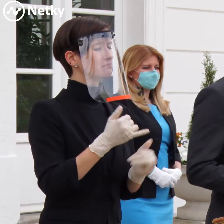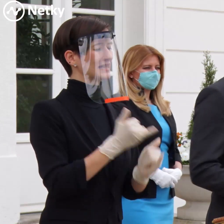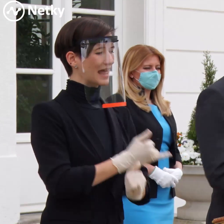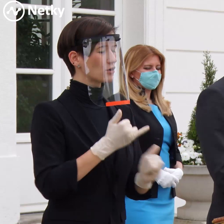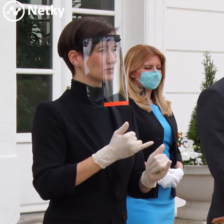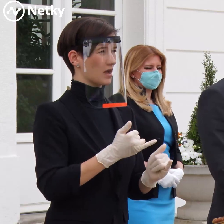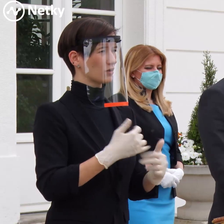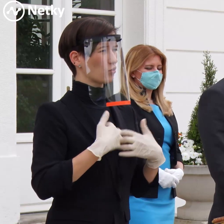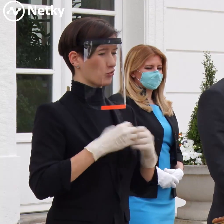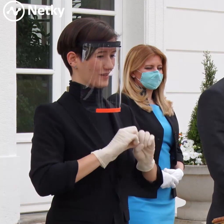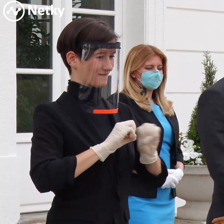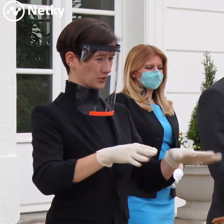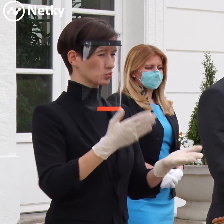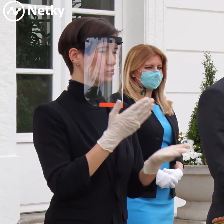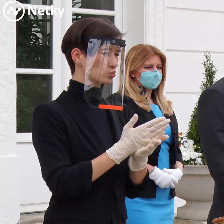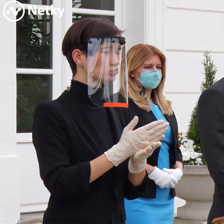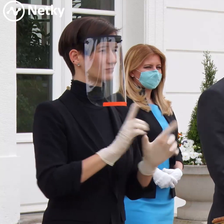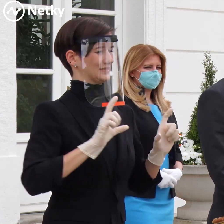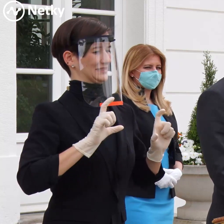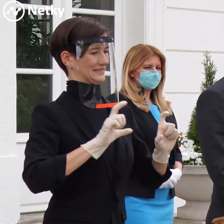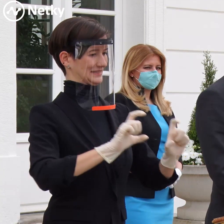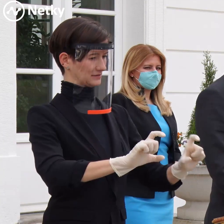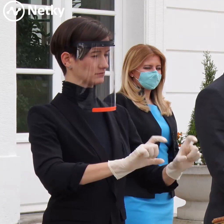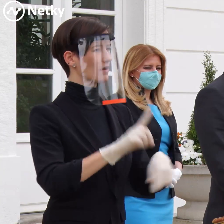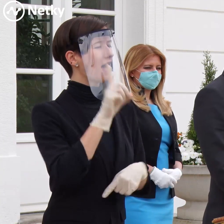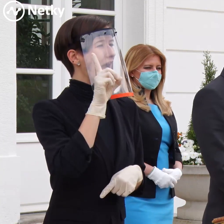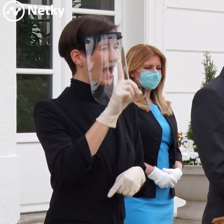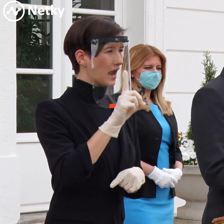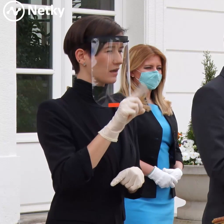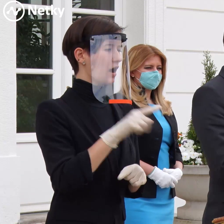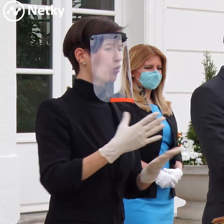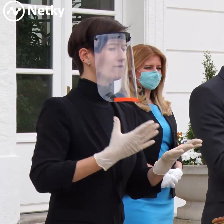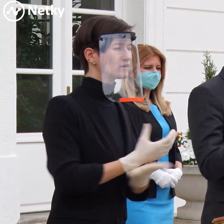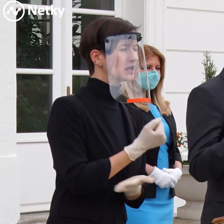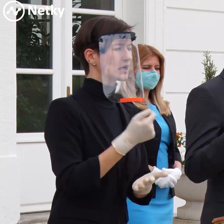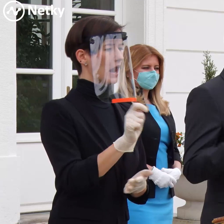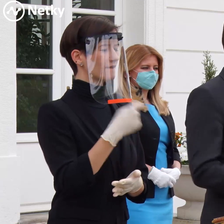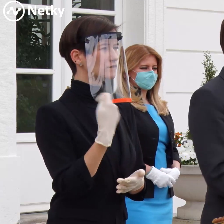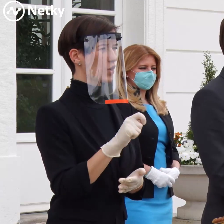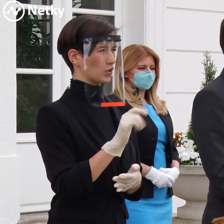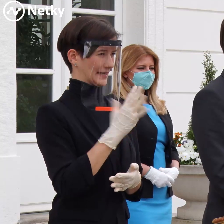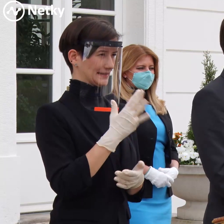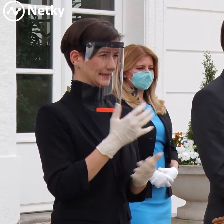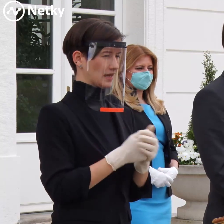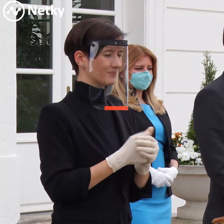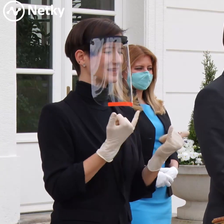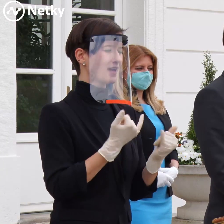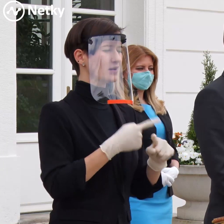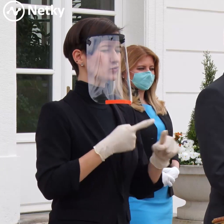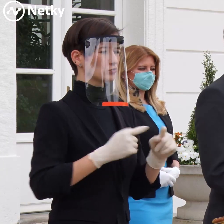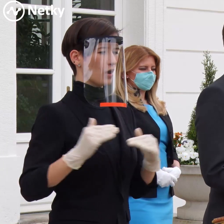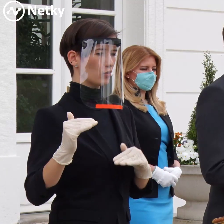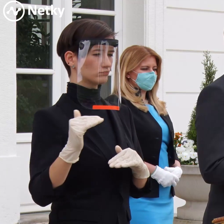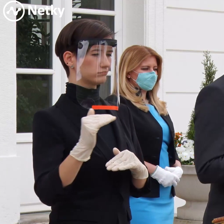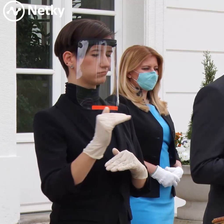by som povedal, na úrovni populácie, avšak nič nie je vyhraté. My sme teraz v tej také plochej fáze. Pokiaľ by sa stalo to, že